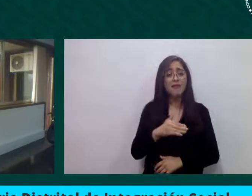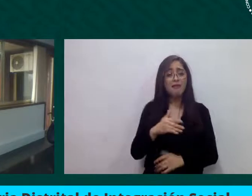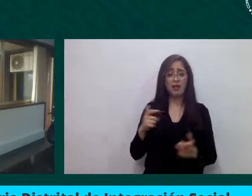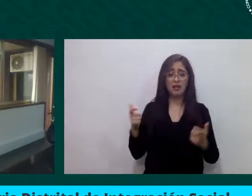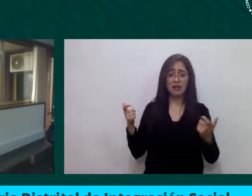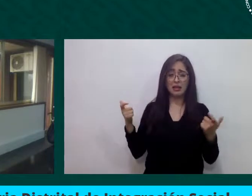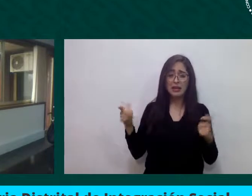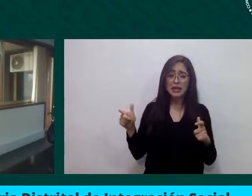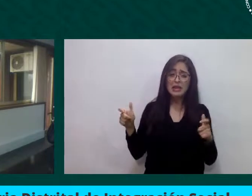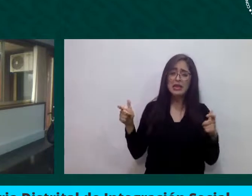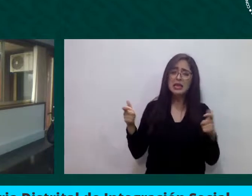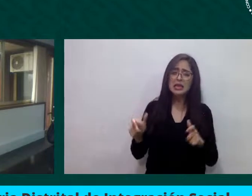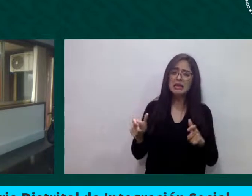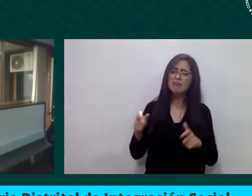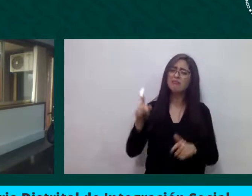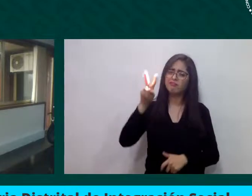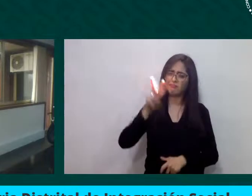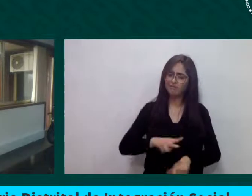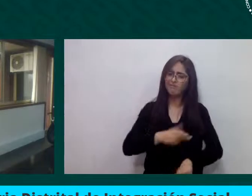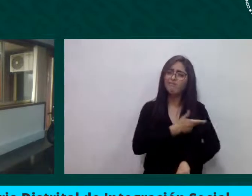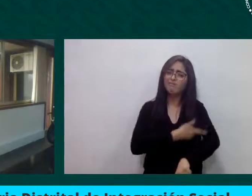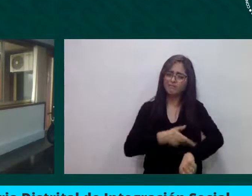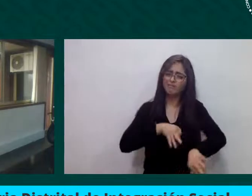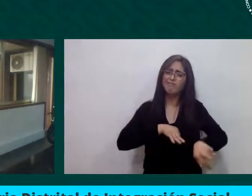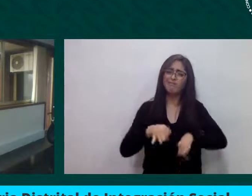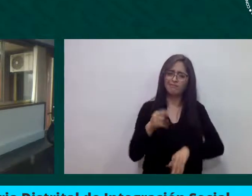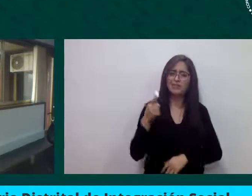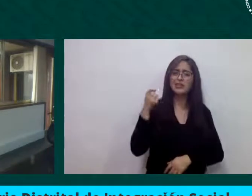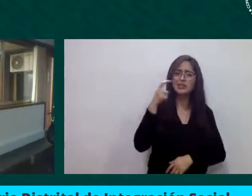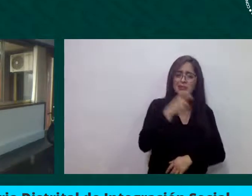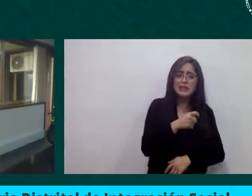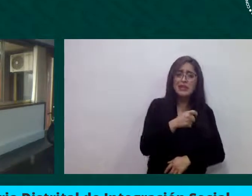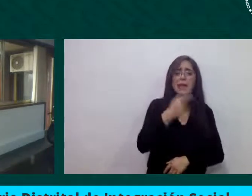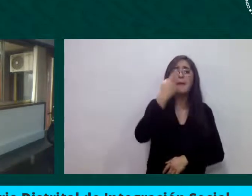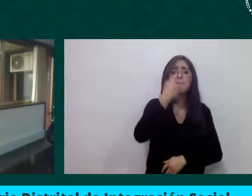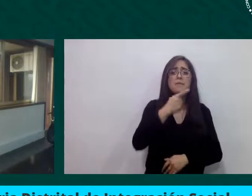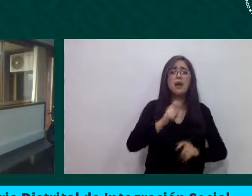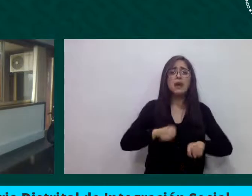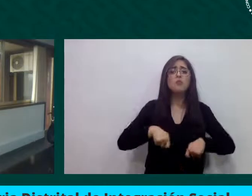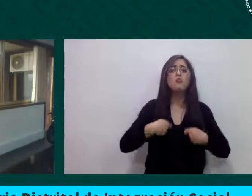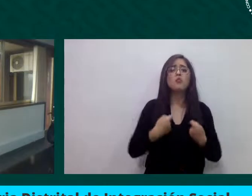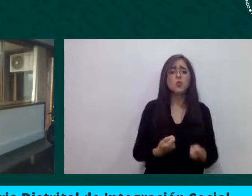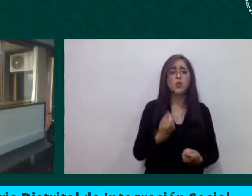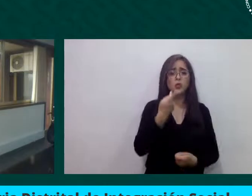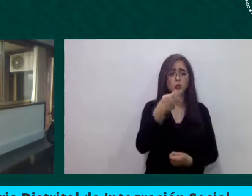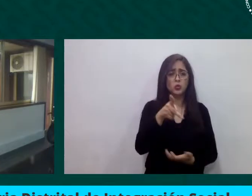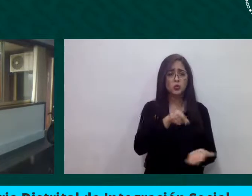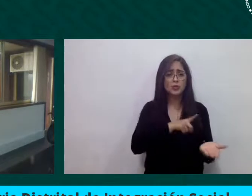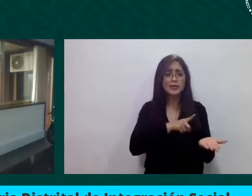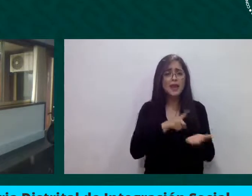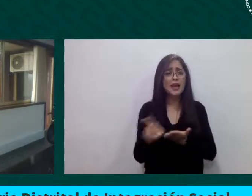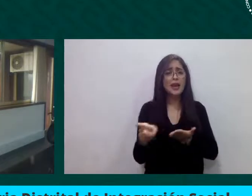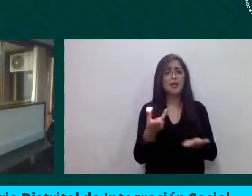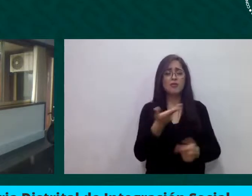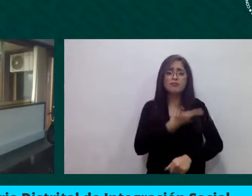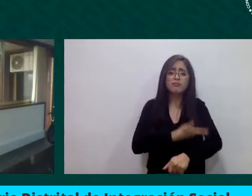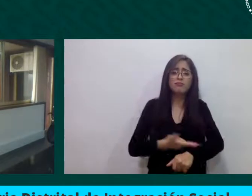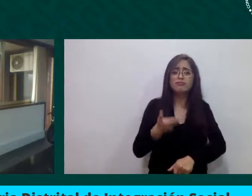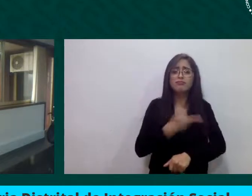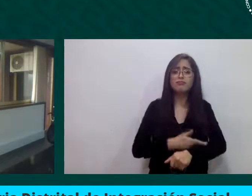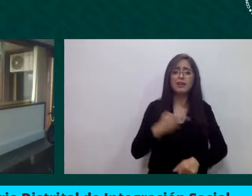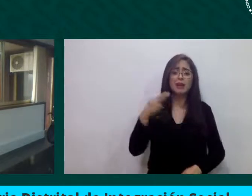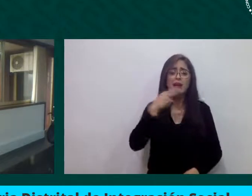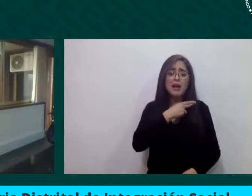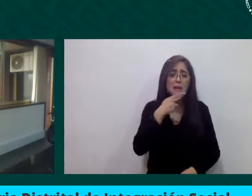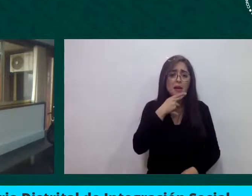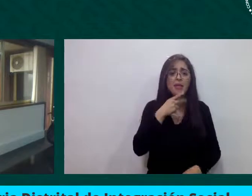acciones en materia de garantía de derechos, de acciones inmediatas, tienen que transformar todas las